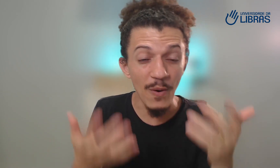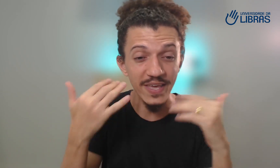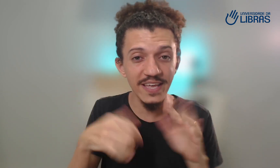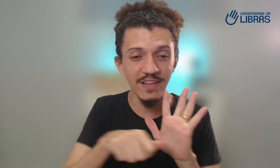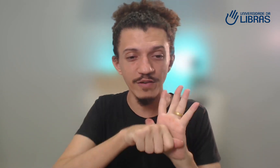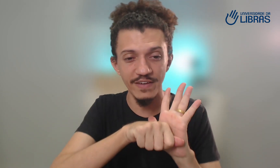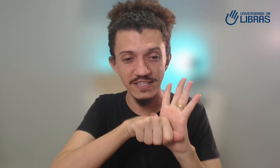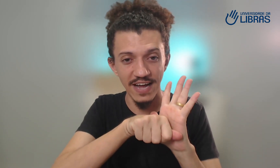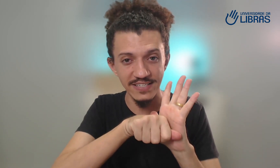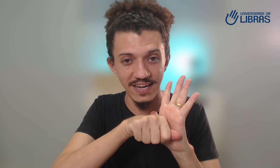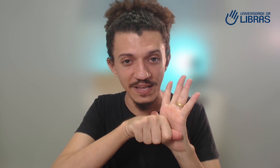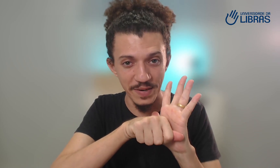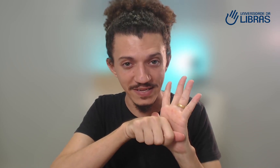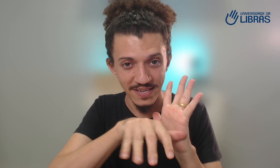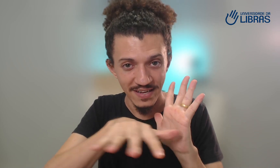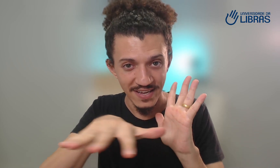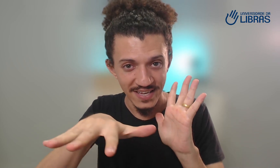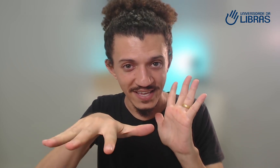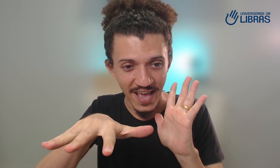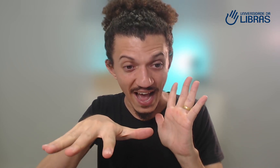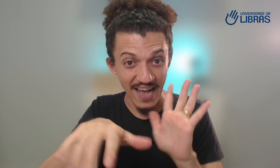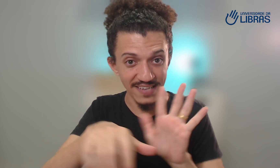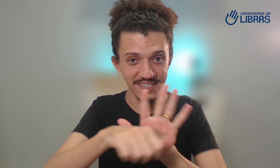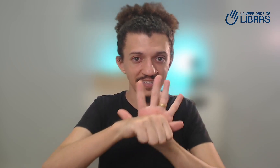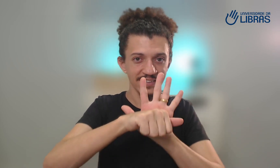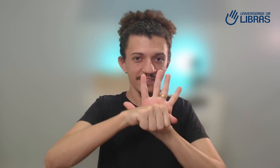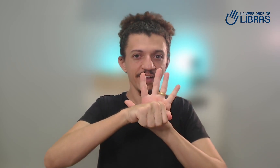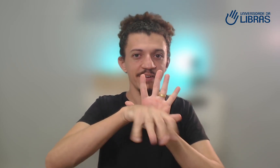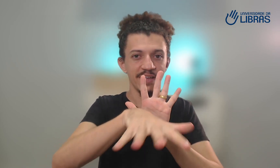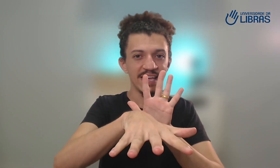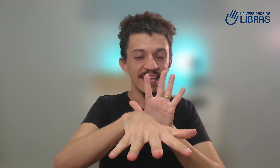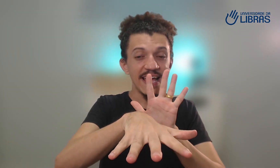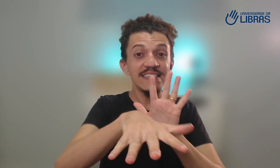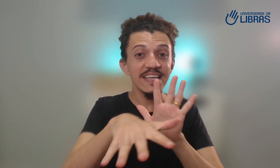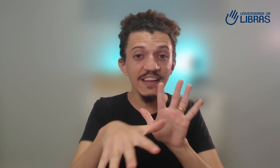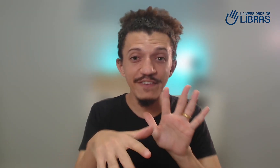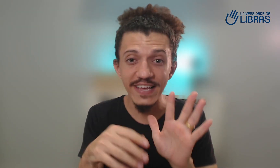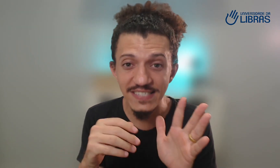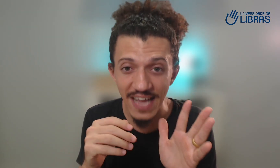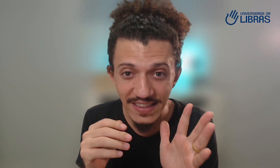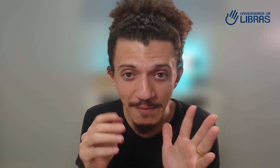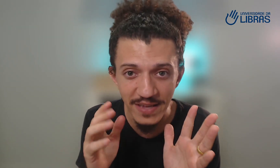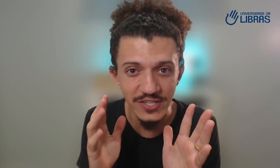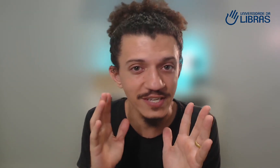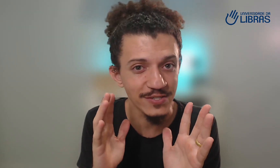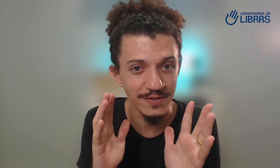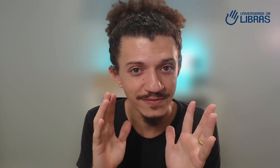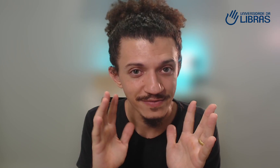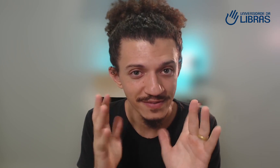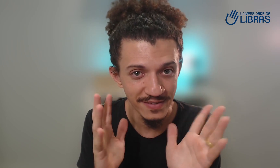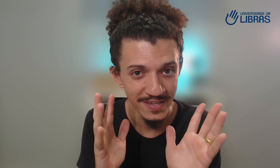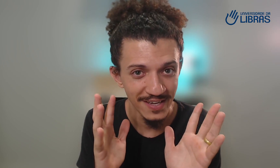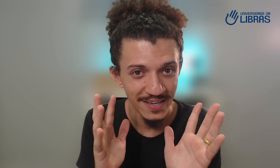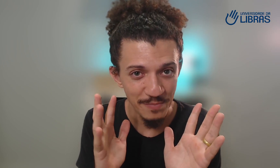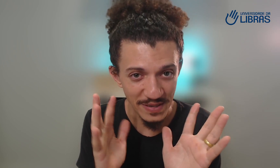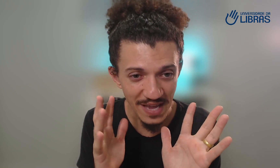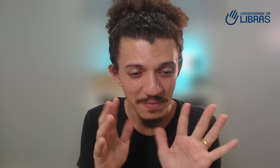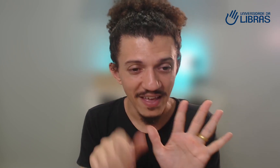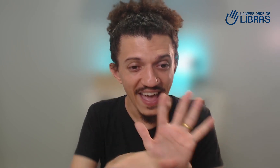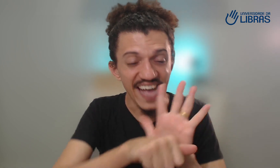aqui da Universidade da Libras que é assim está vendo? ele significa exatamente isso percebe? é